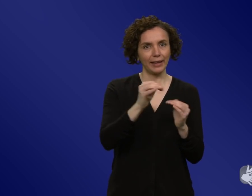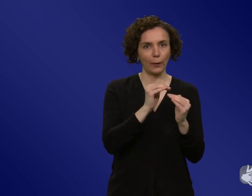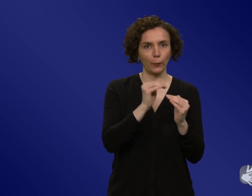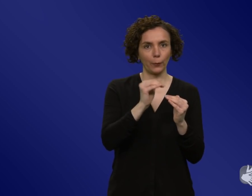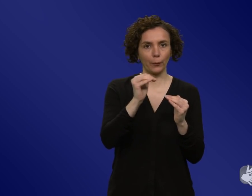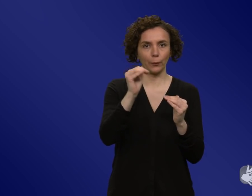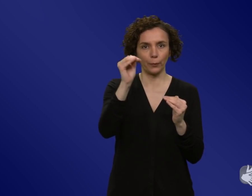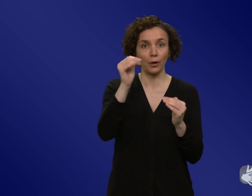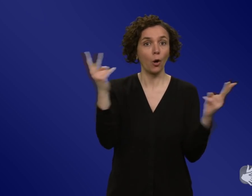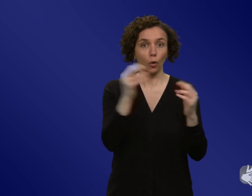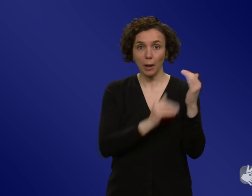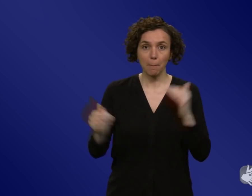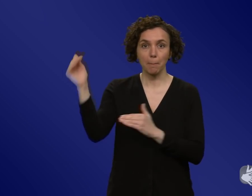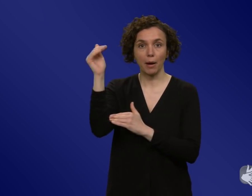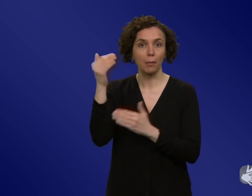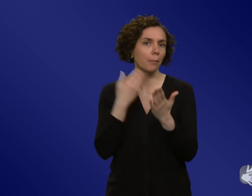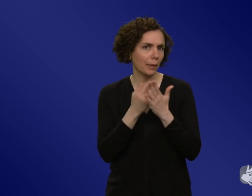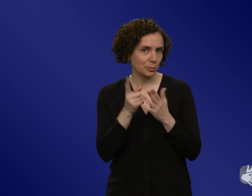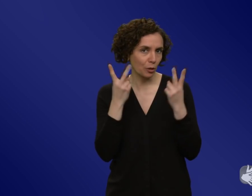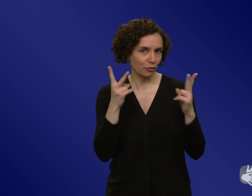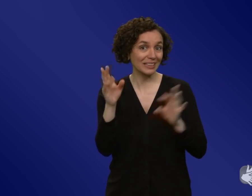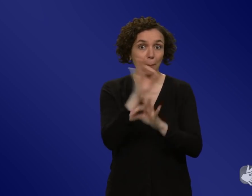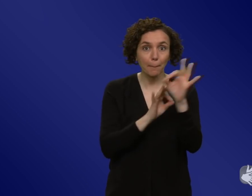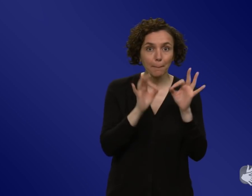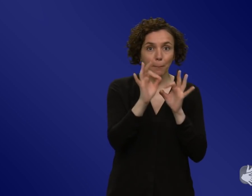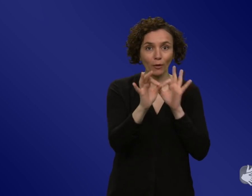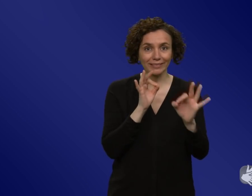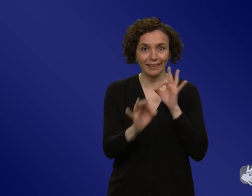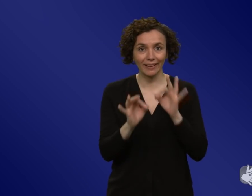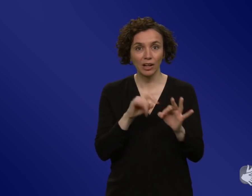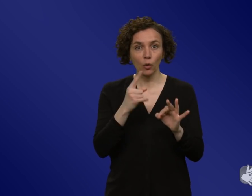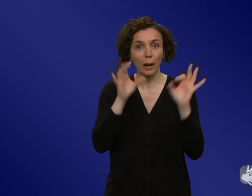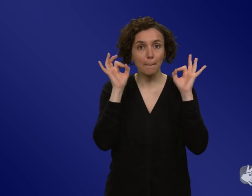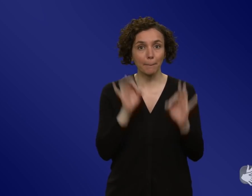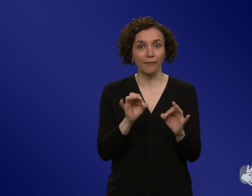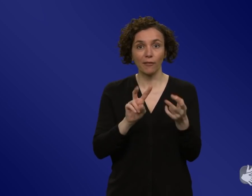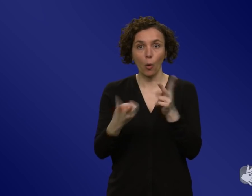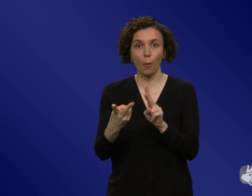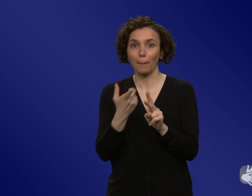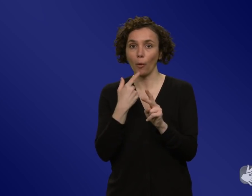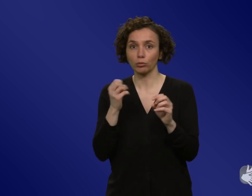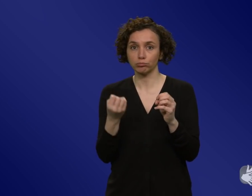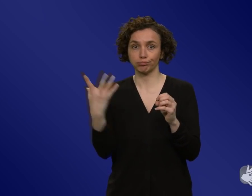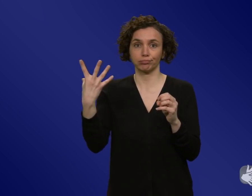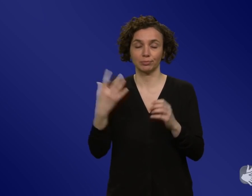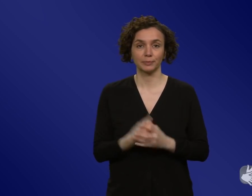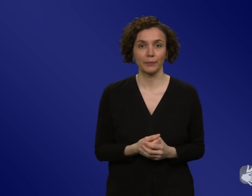so, wie schnell es gehen kann, wenn etwas exponentiell wächst. Und das ist ja auch jetzt nicht nur für Covid ein wichtiges Thema,